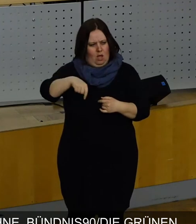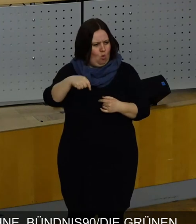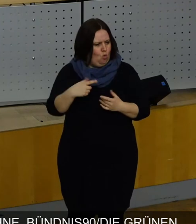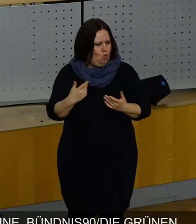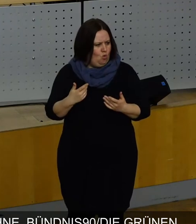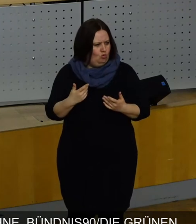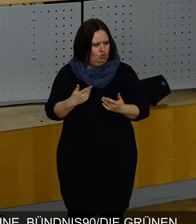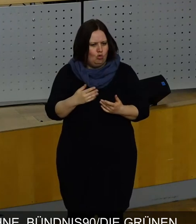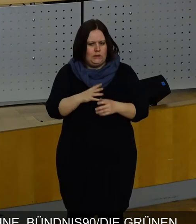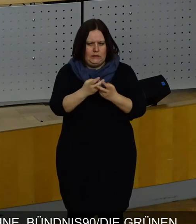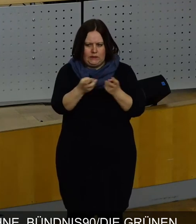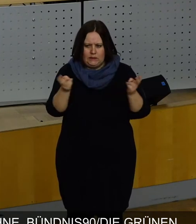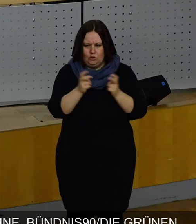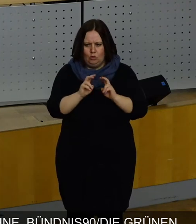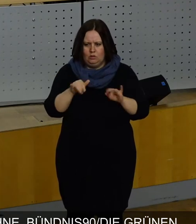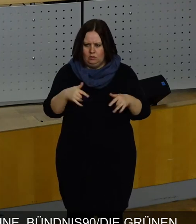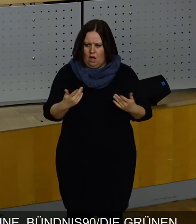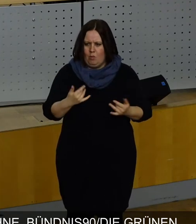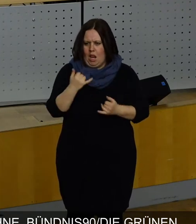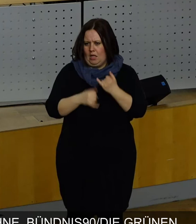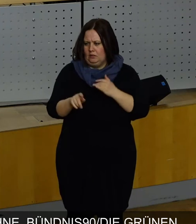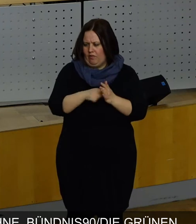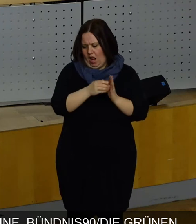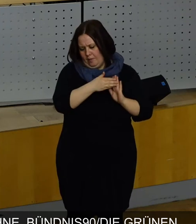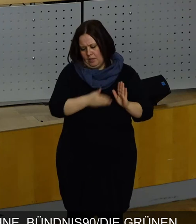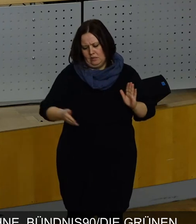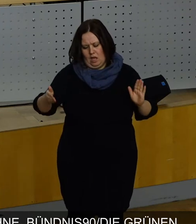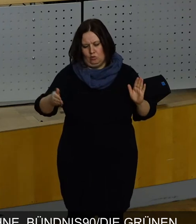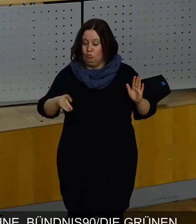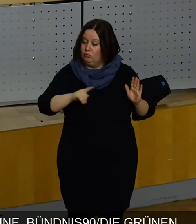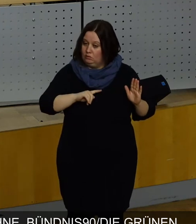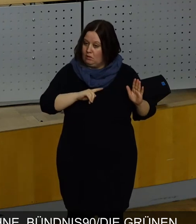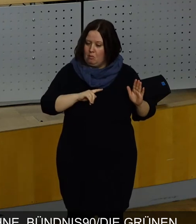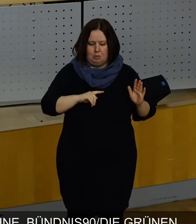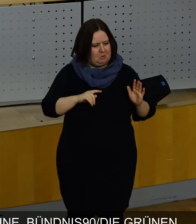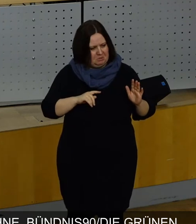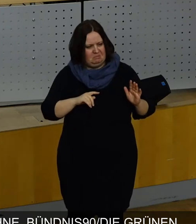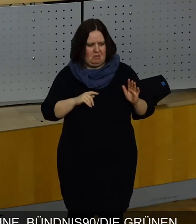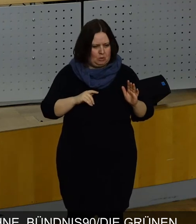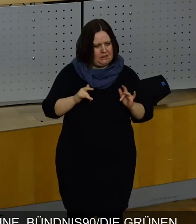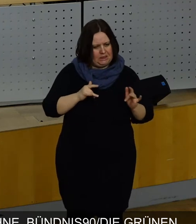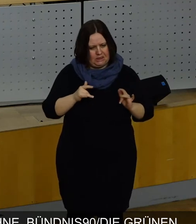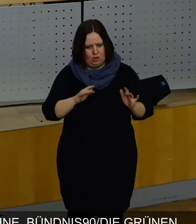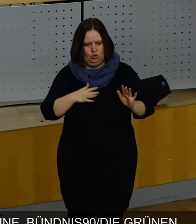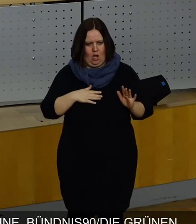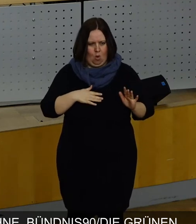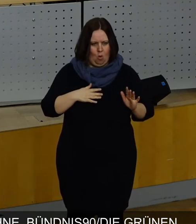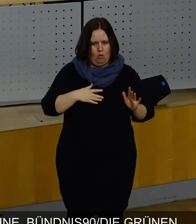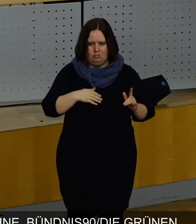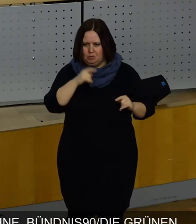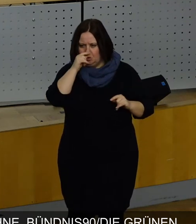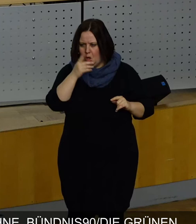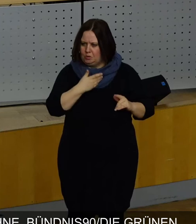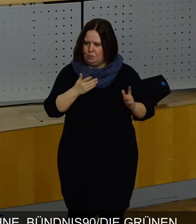schon Sitzungen hatten seit der letzten Wahl, auf die wir, bin ich ganz selbstkritisch, auch selber nicht mit großem